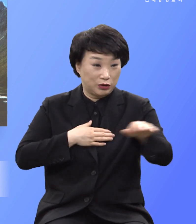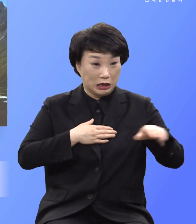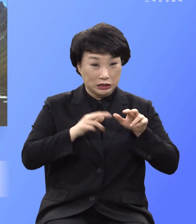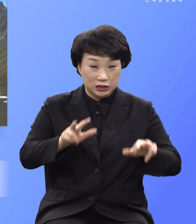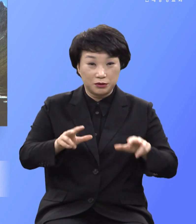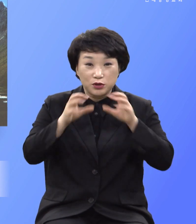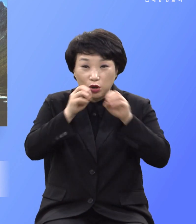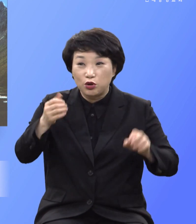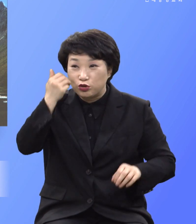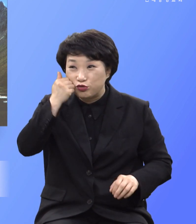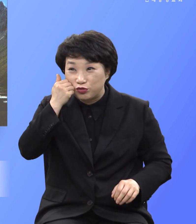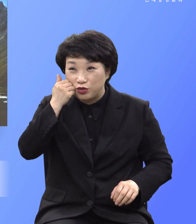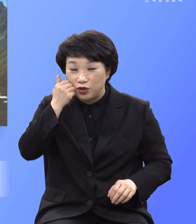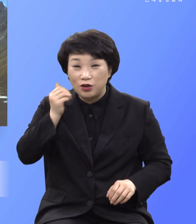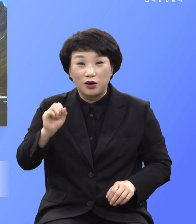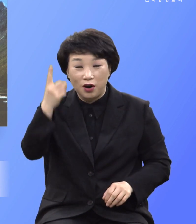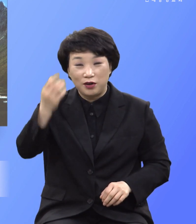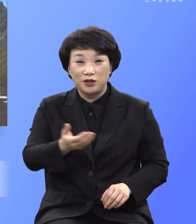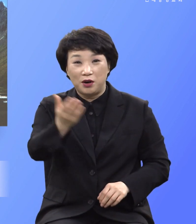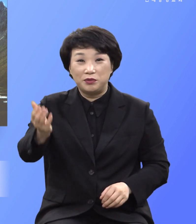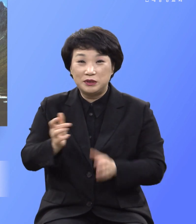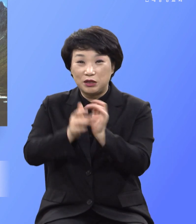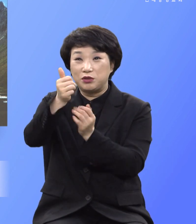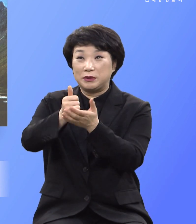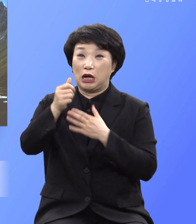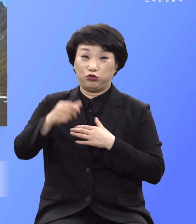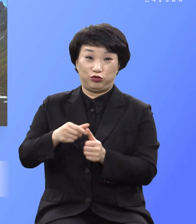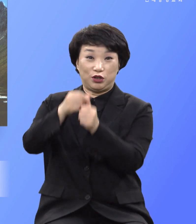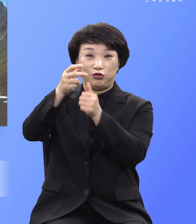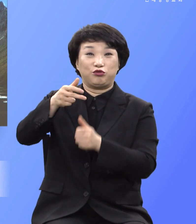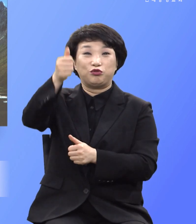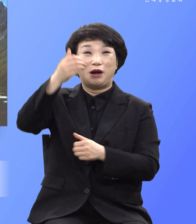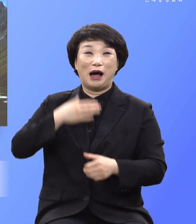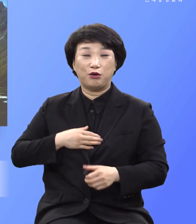예수 후세주를 알고 구원 받게 된 거 얼마나 감사하냐